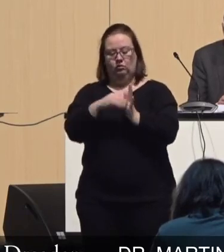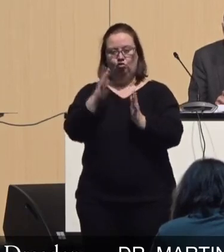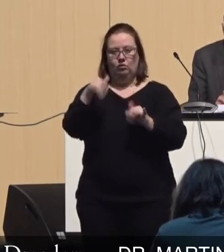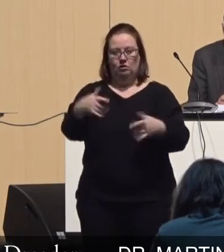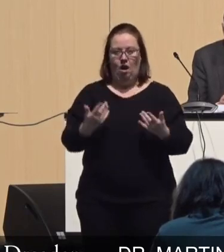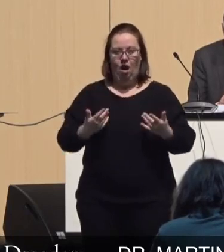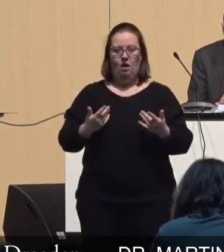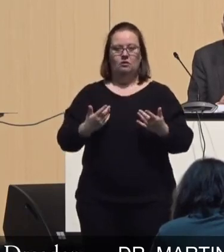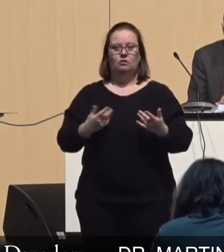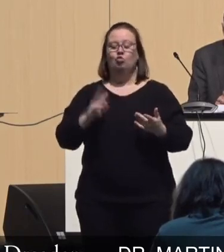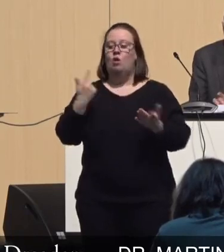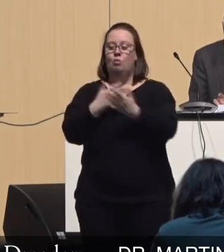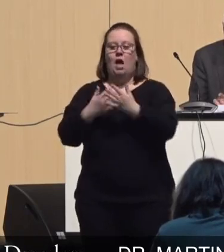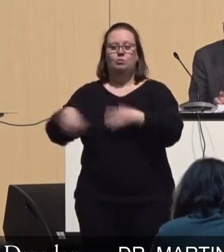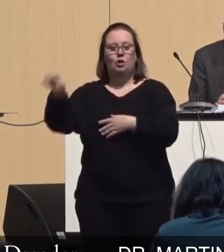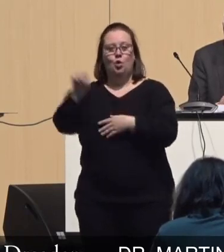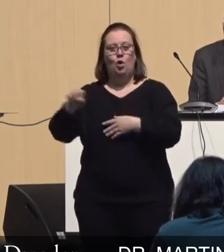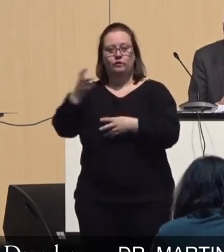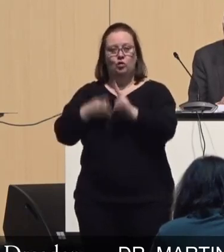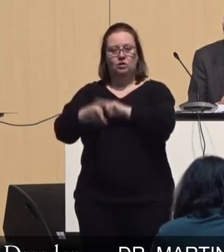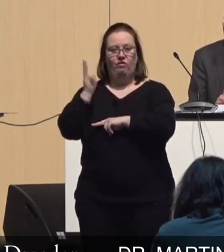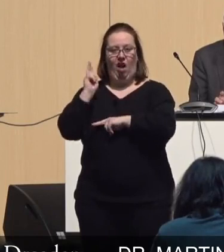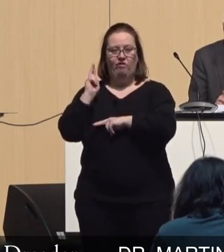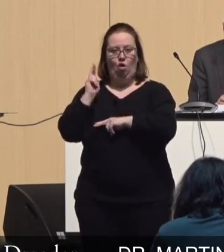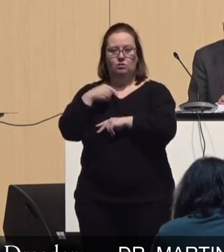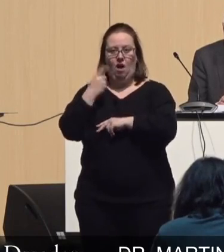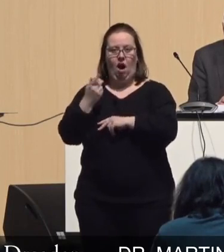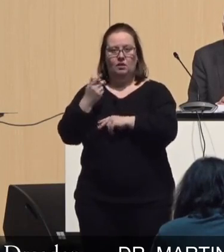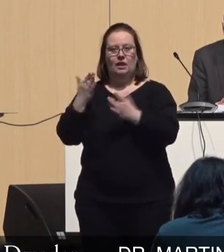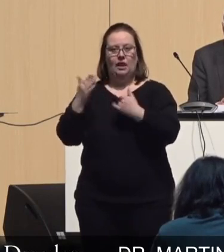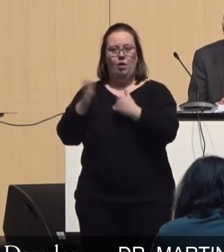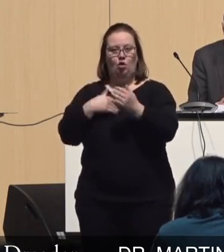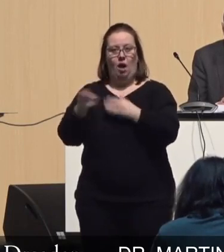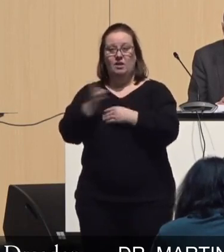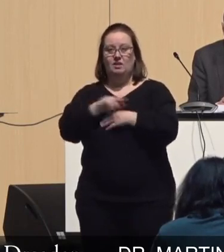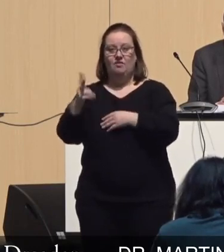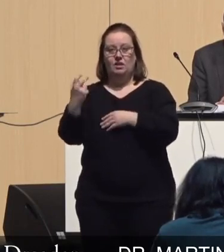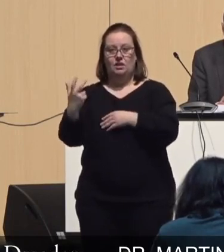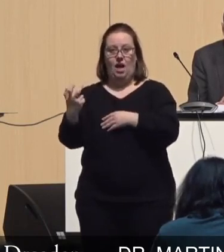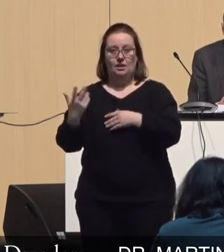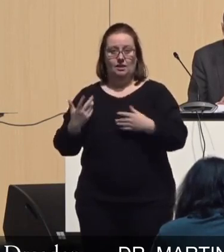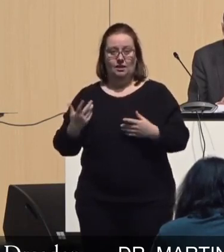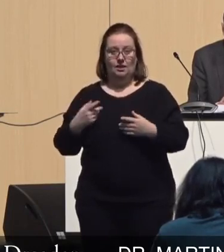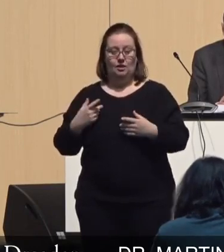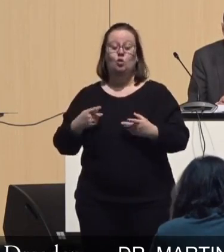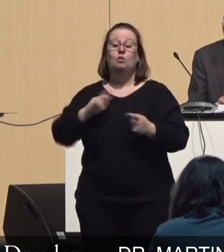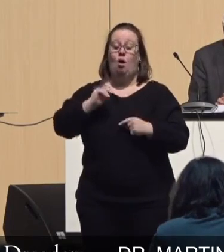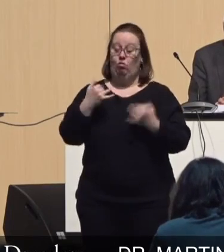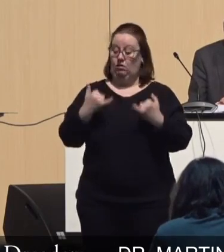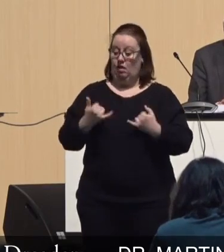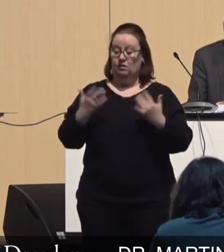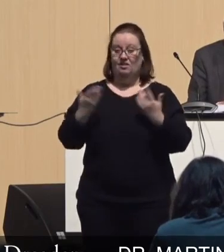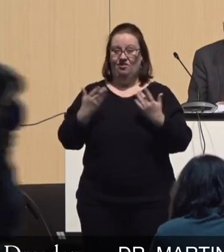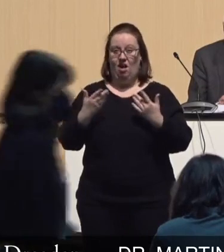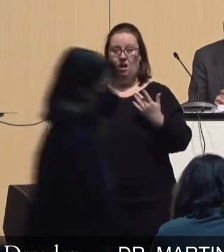leben in Zeiten, wo Görlitz vor zwei Wochen beschlossen hat, klimaneutral bis 2030 zu sein. Und wir leben in Zeiten, wo jetzt